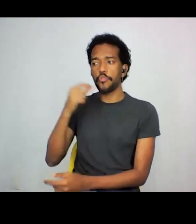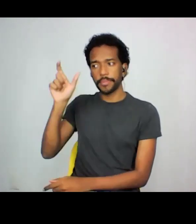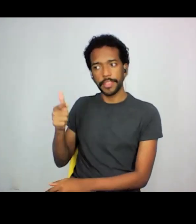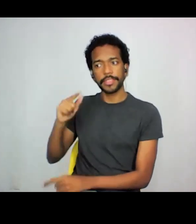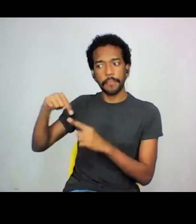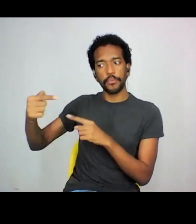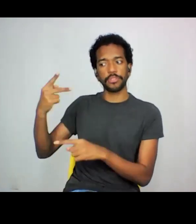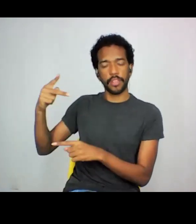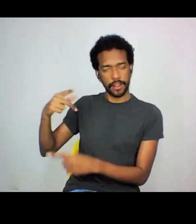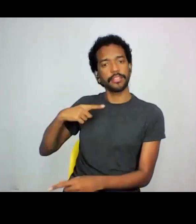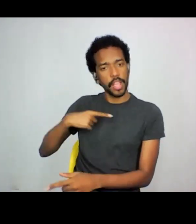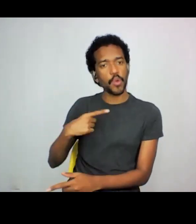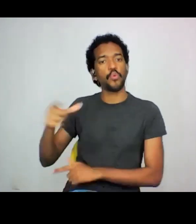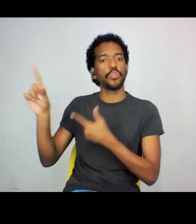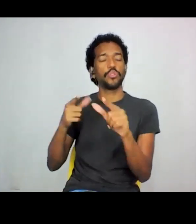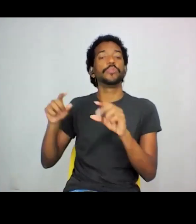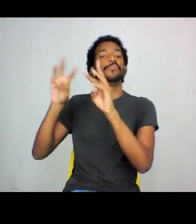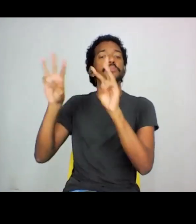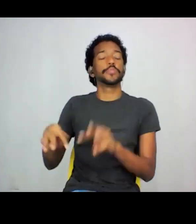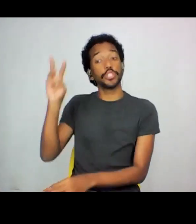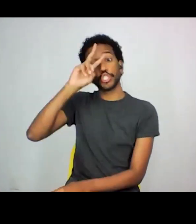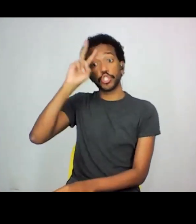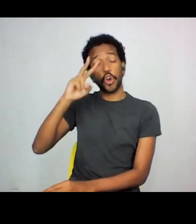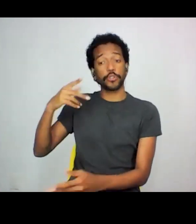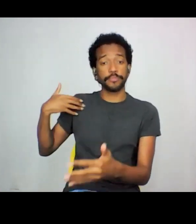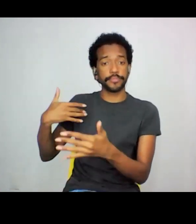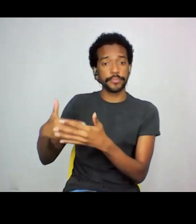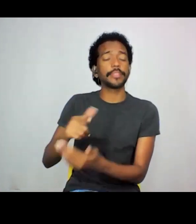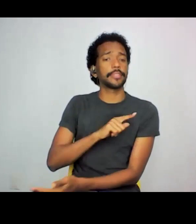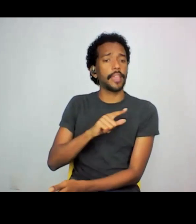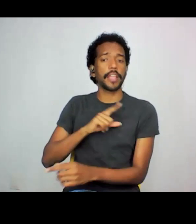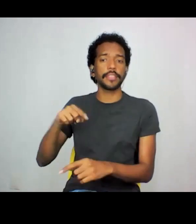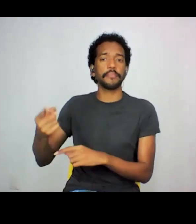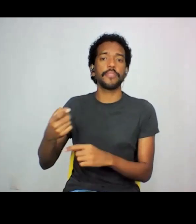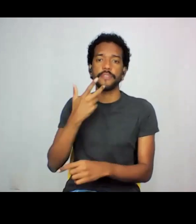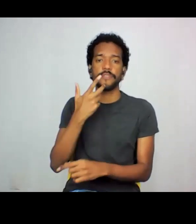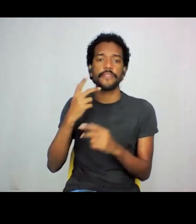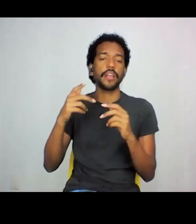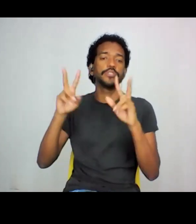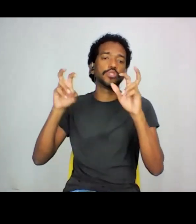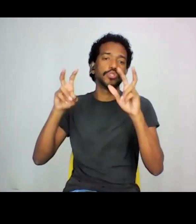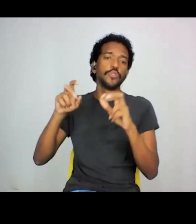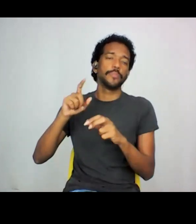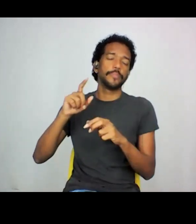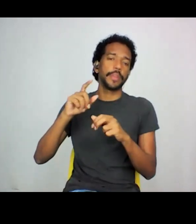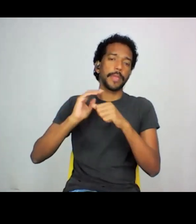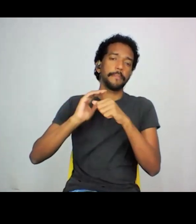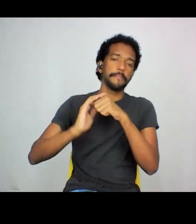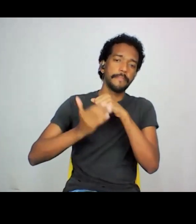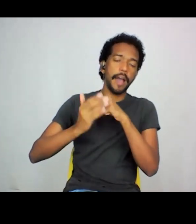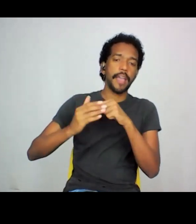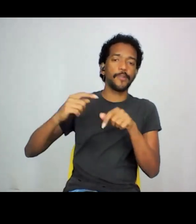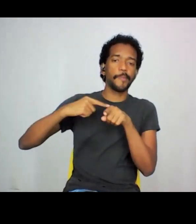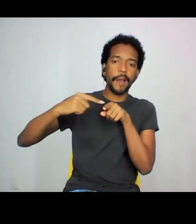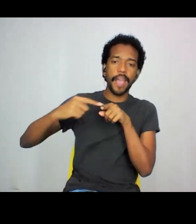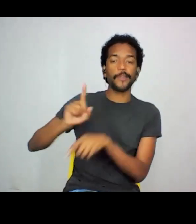museus históricos, só para, assim, passar depois, para o bairro da Liberdade, tem um museu histórico